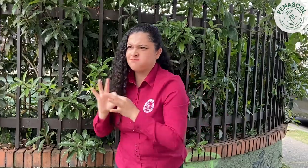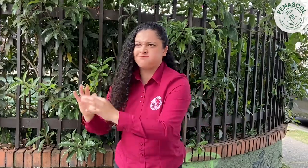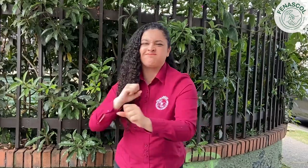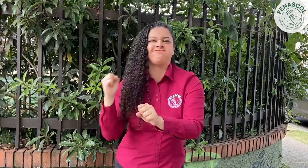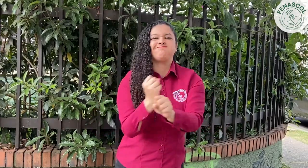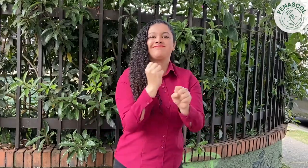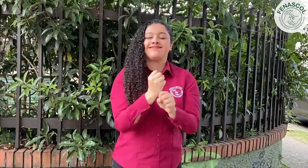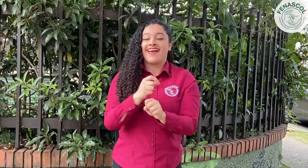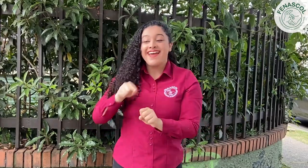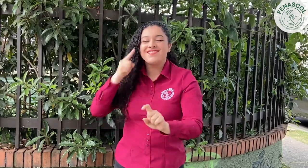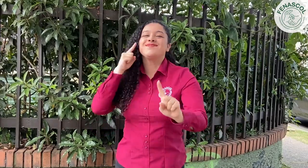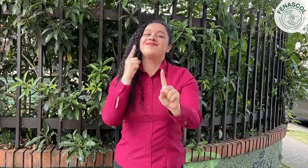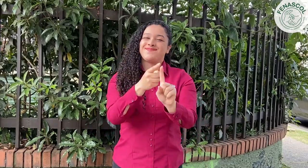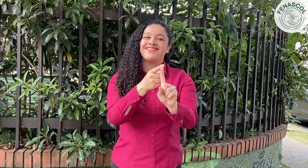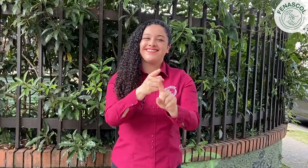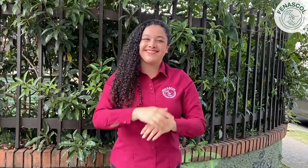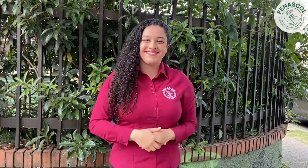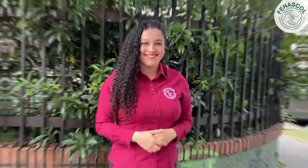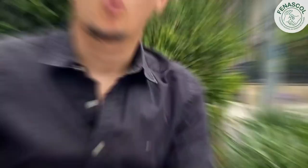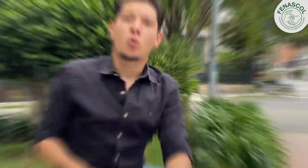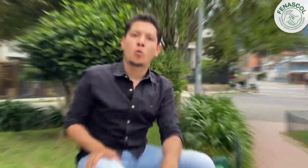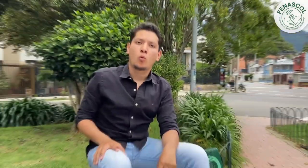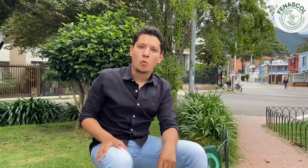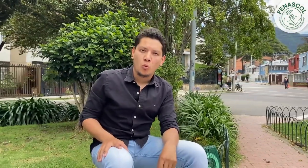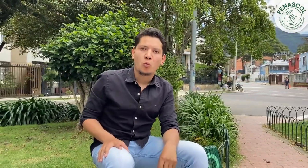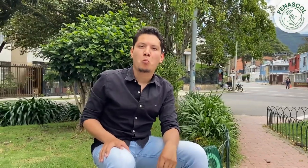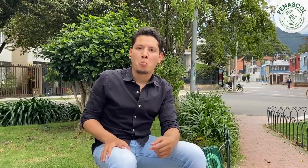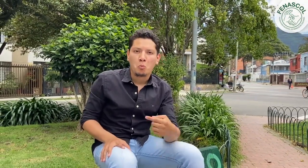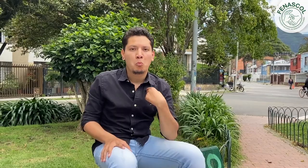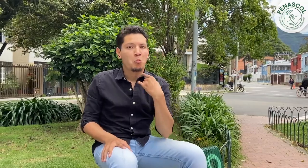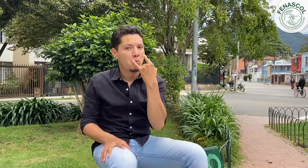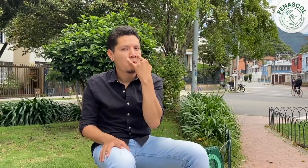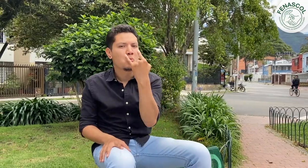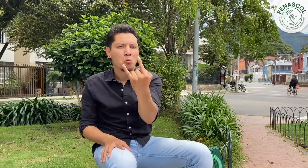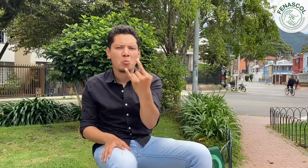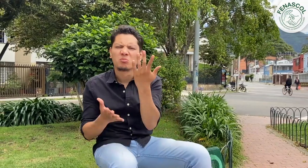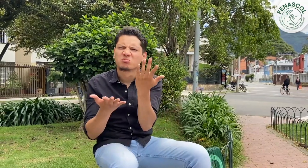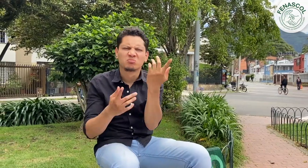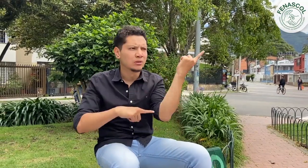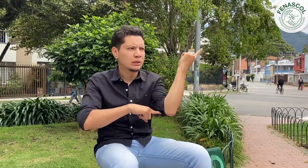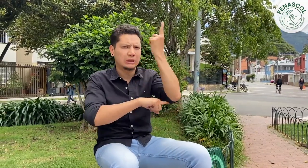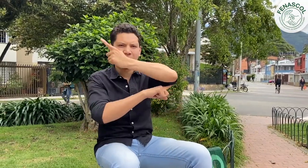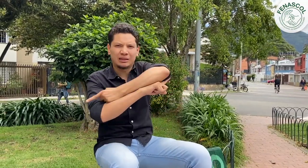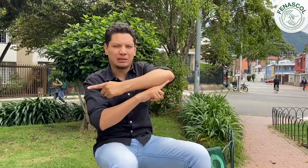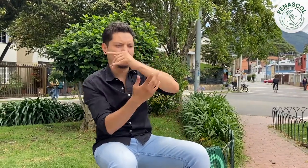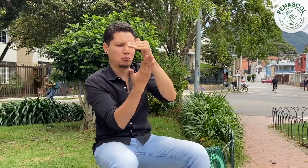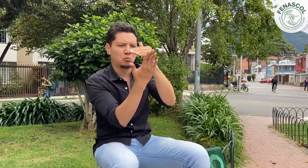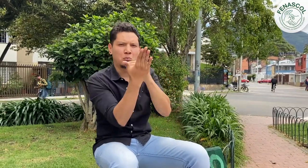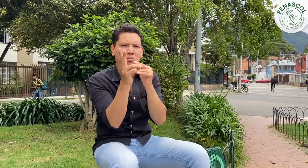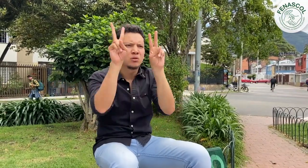y el trabajo en conjunto. Ese será el objetivo. ¡Uh! ¡Qué interesante! ¿Y cuál es la programación de la jornada?